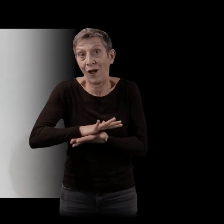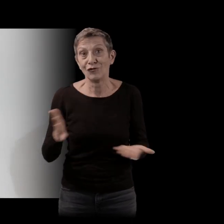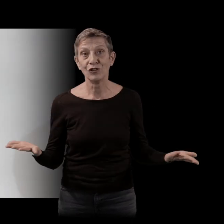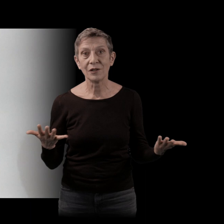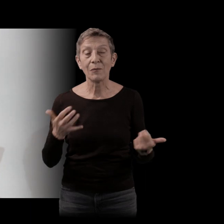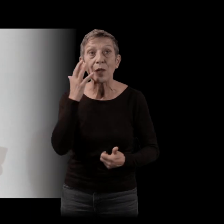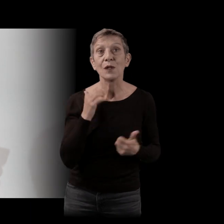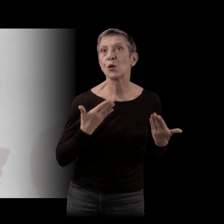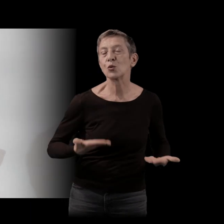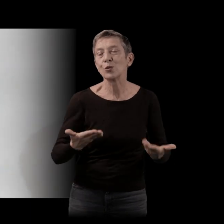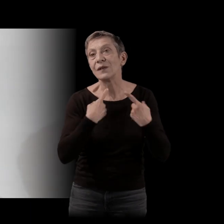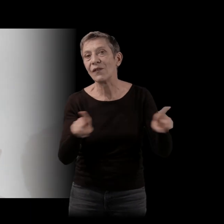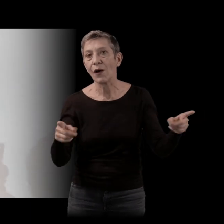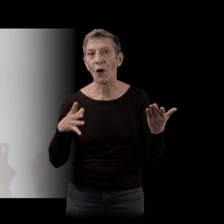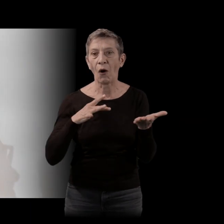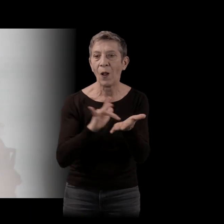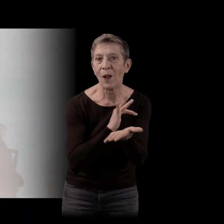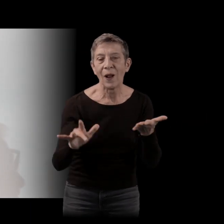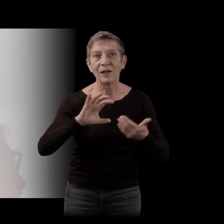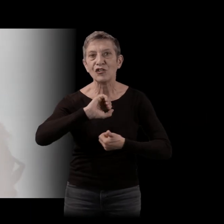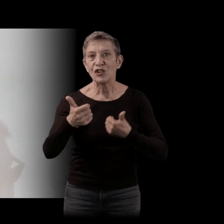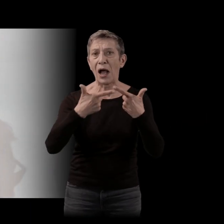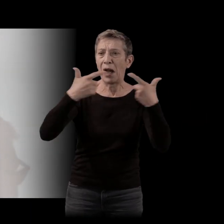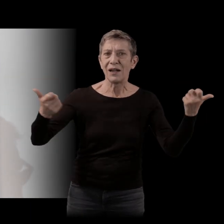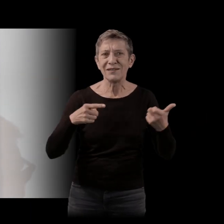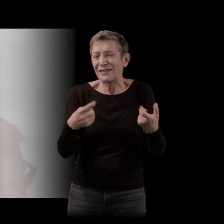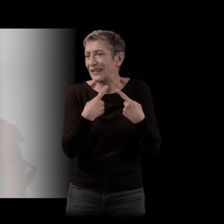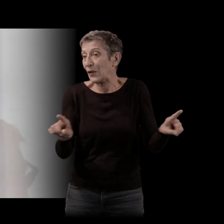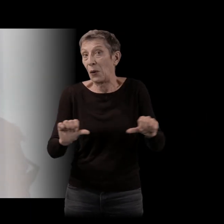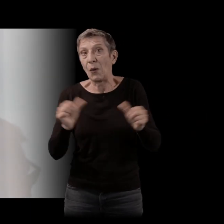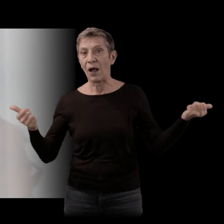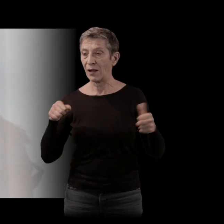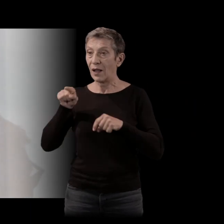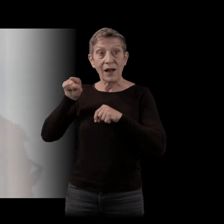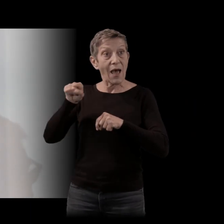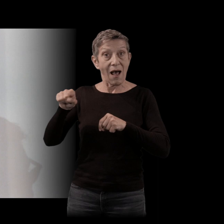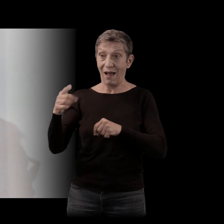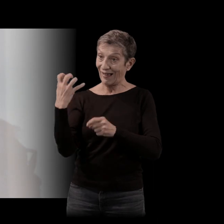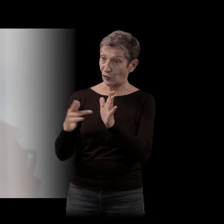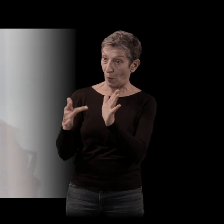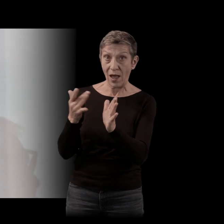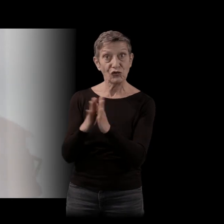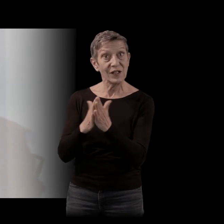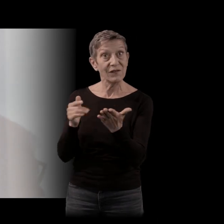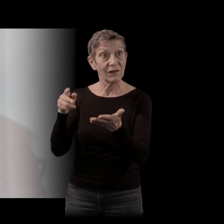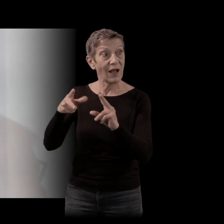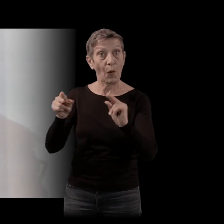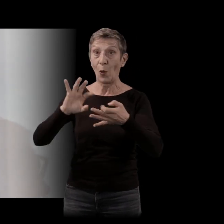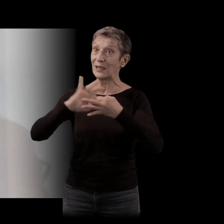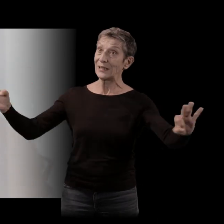différente avec le digital, etc. C'est 400 pages d'histoire d'amour entre des ados, il n pas un texto. Donc, ce n pas le même monde